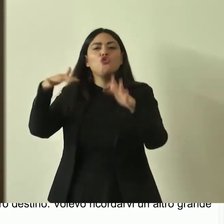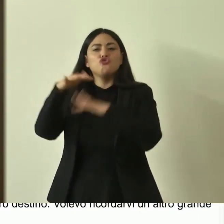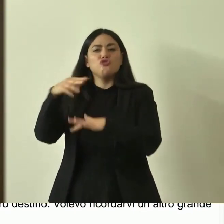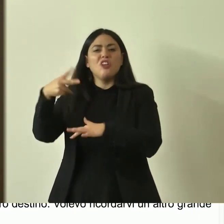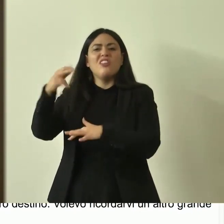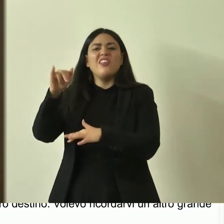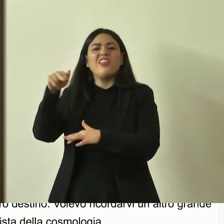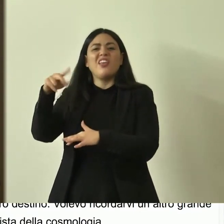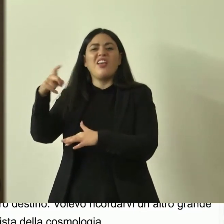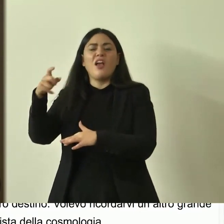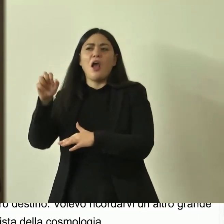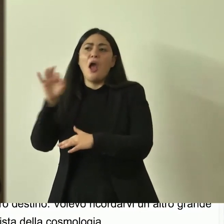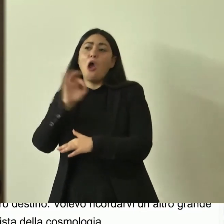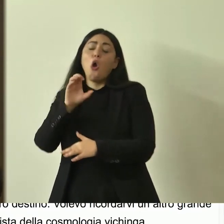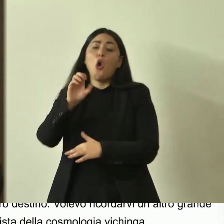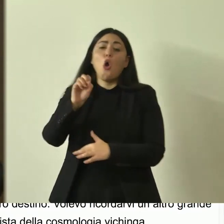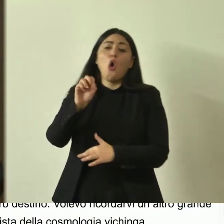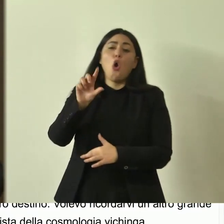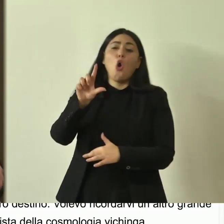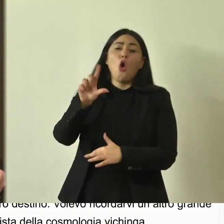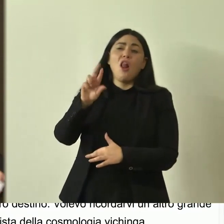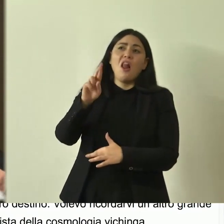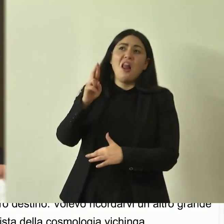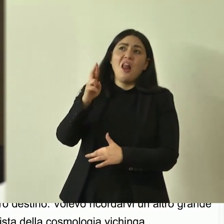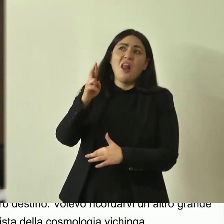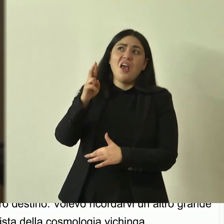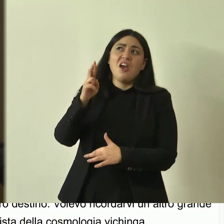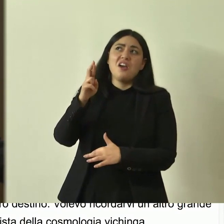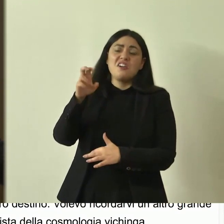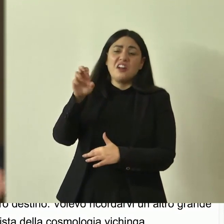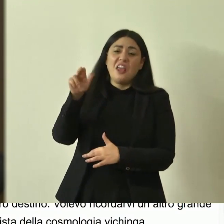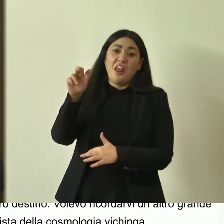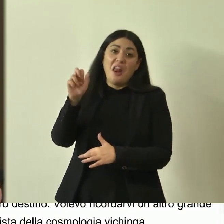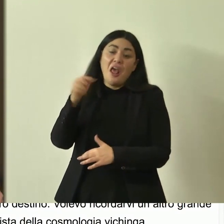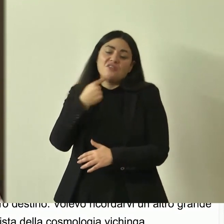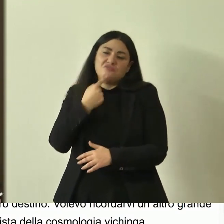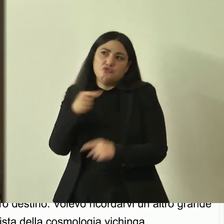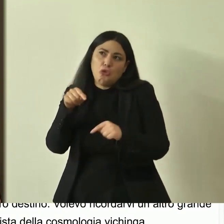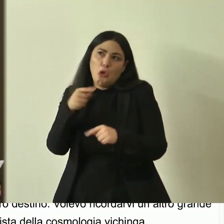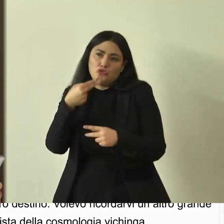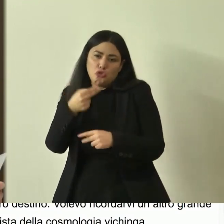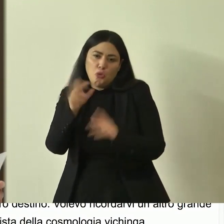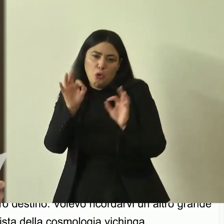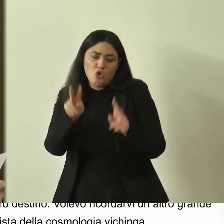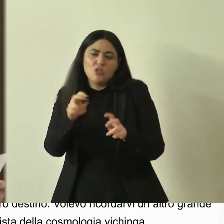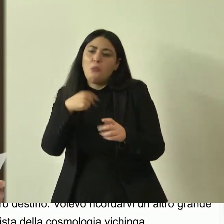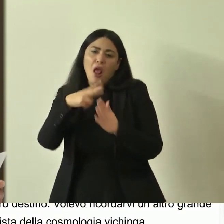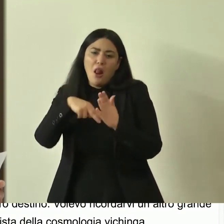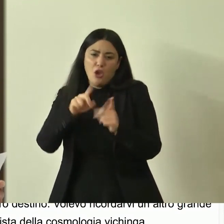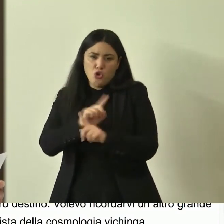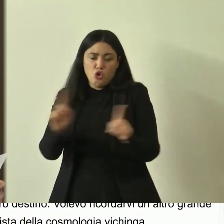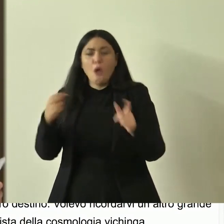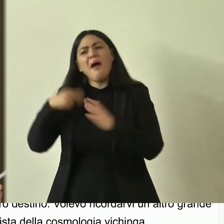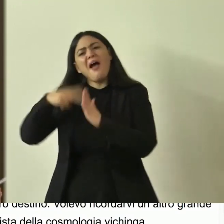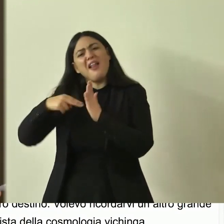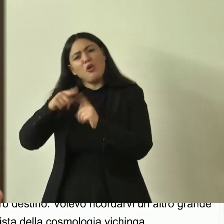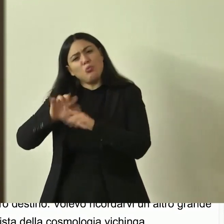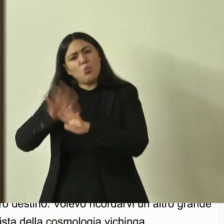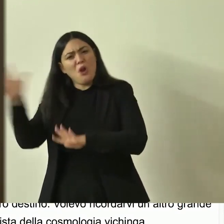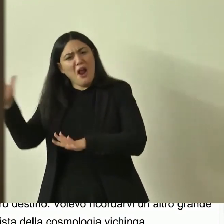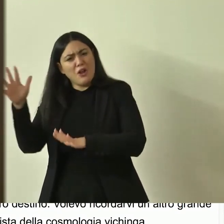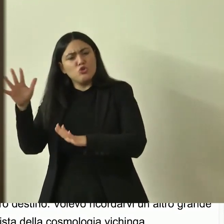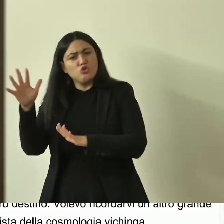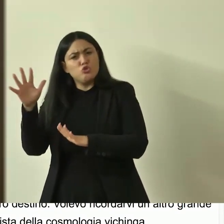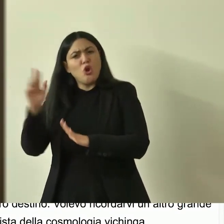norrena come si preferisce dire oggi ma non vi leggo niente e poi no vi leggo però un testo di un autore